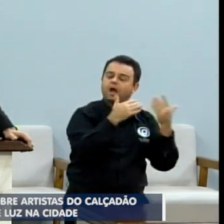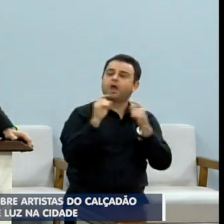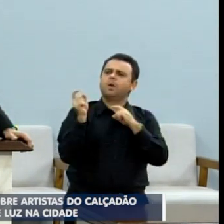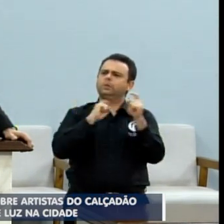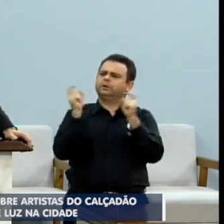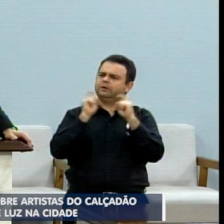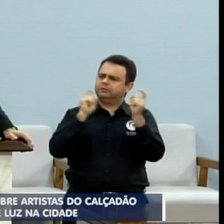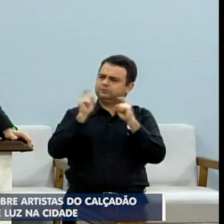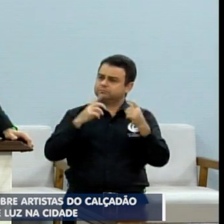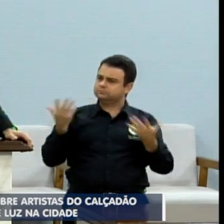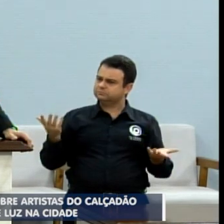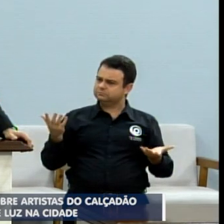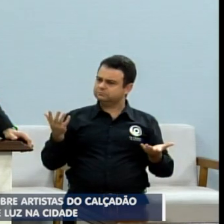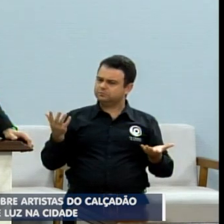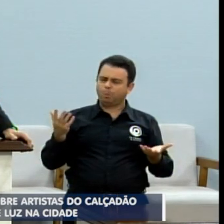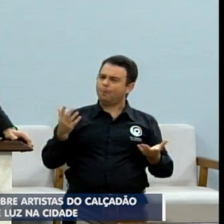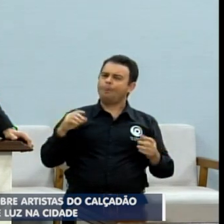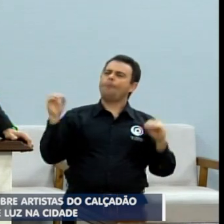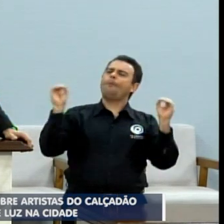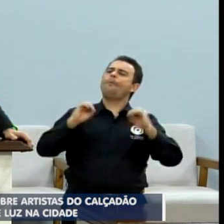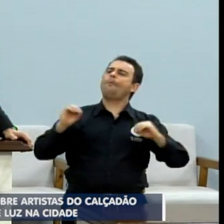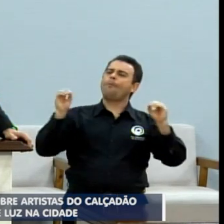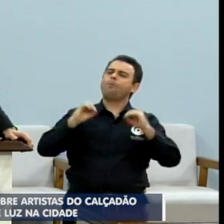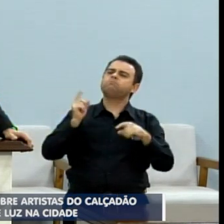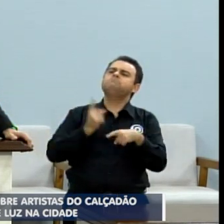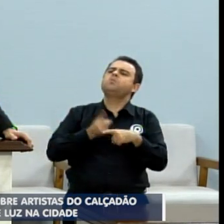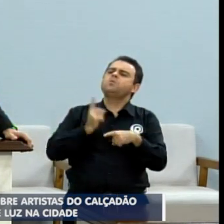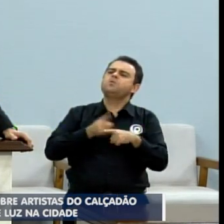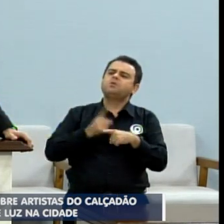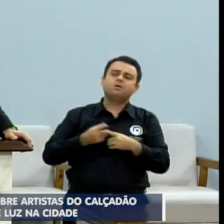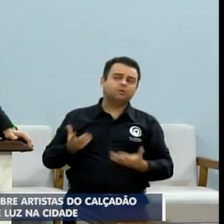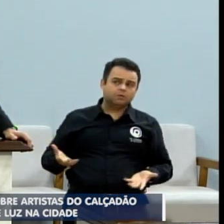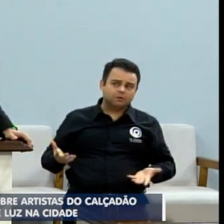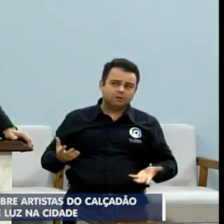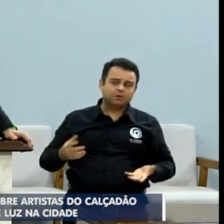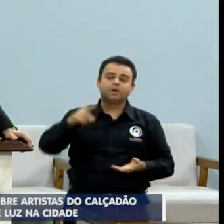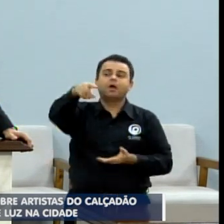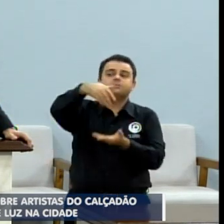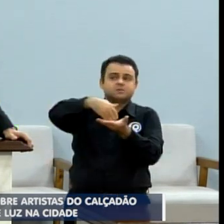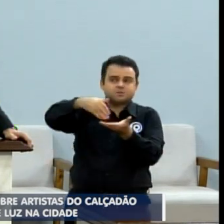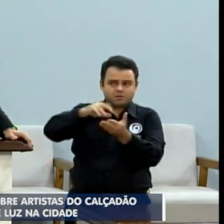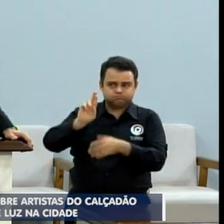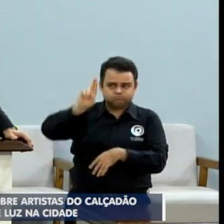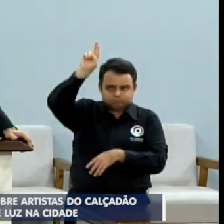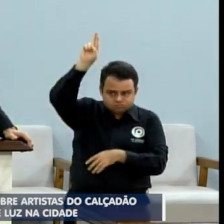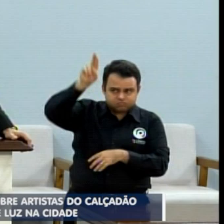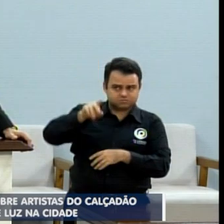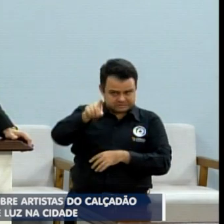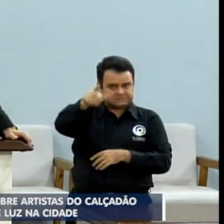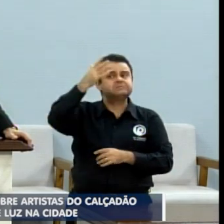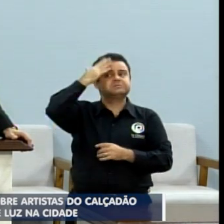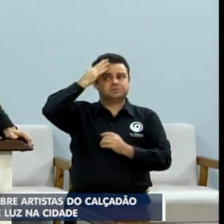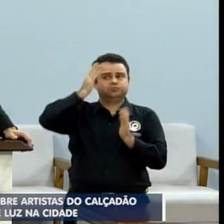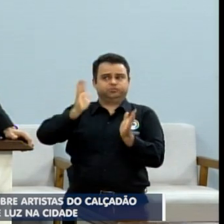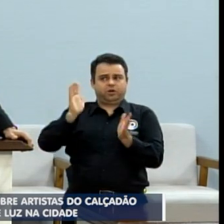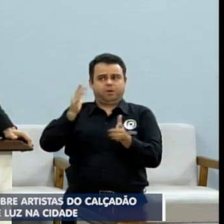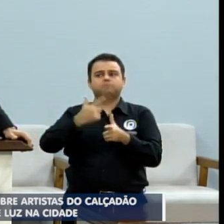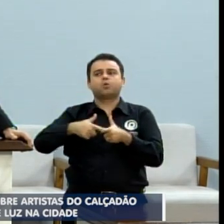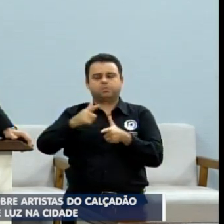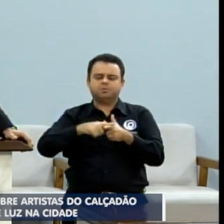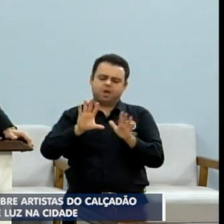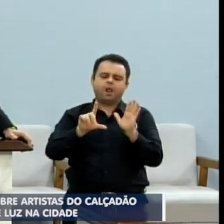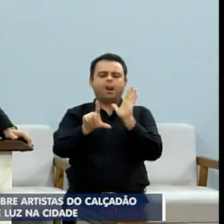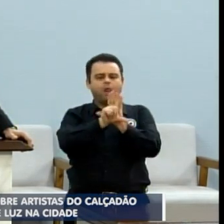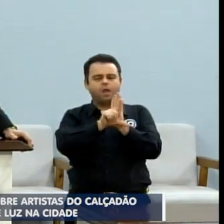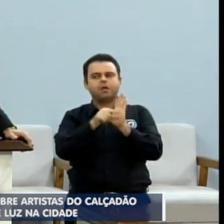questionamento. Por que que a secretaria responsável, já sabendo que existe uma lei,